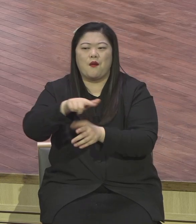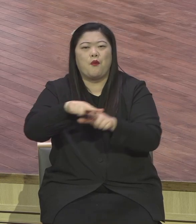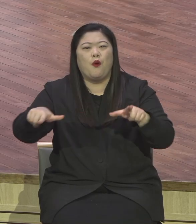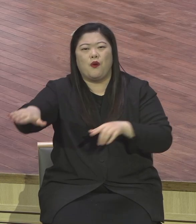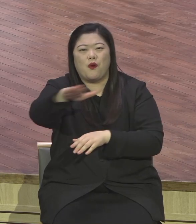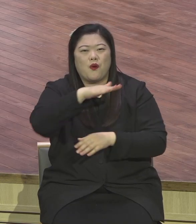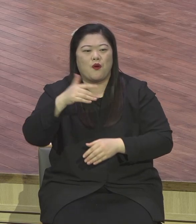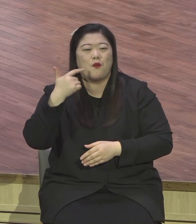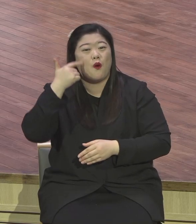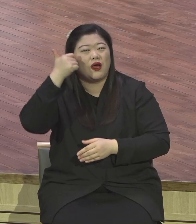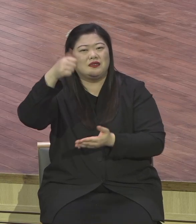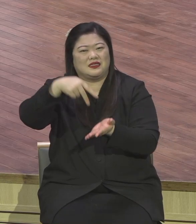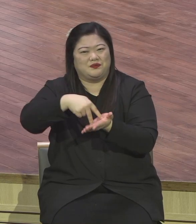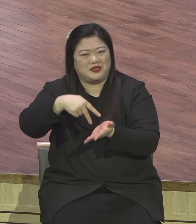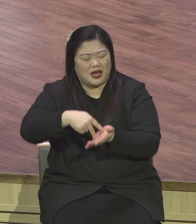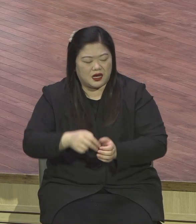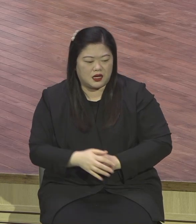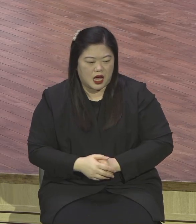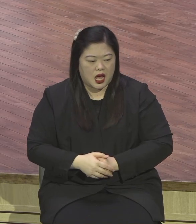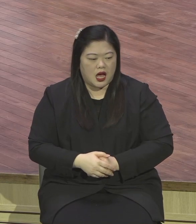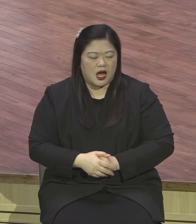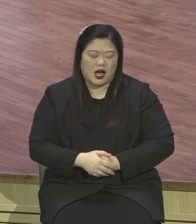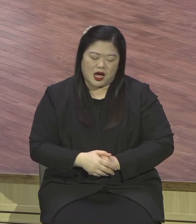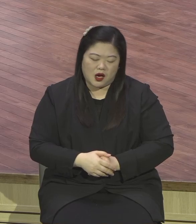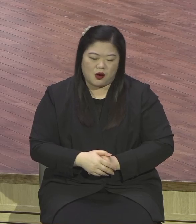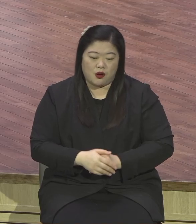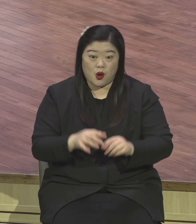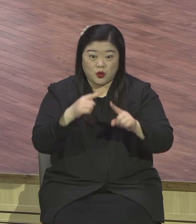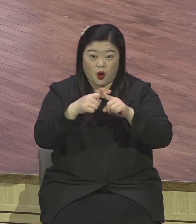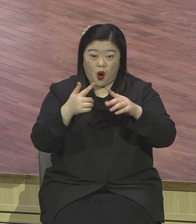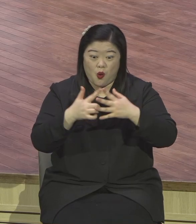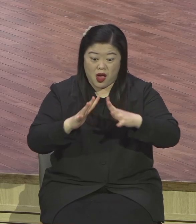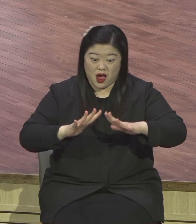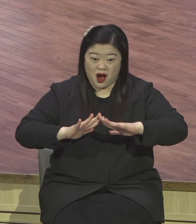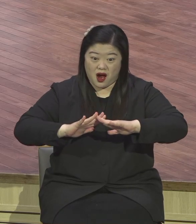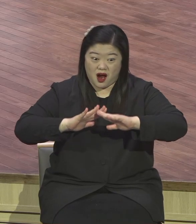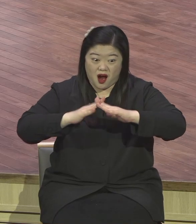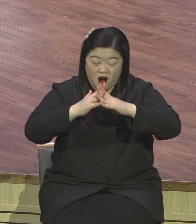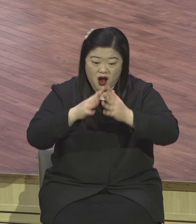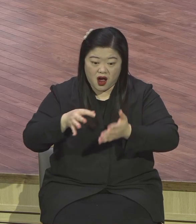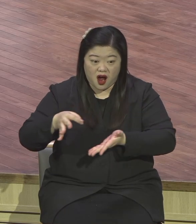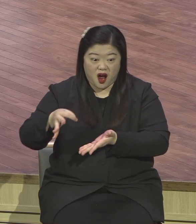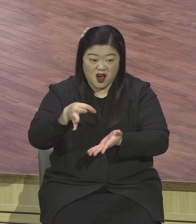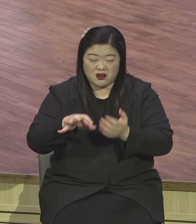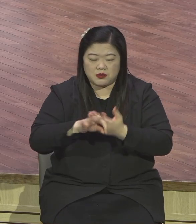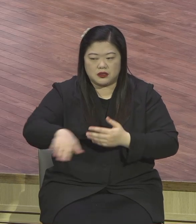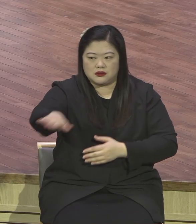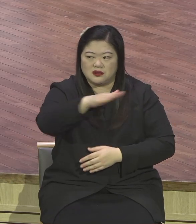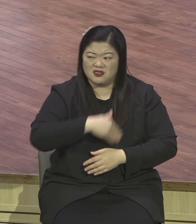됩니다. 건축 소리 들어가고 교회가 무슨 이 헌금소리 들어가면 교인들이 안 나옵니다.